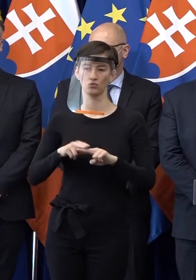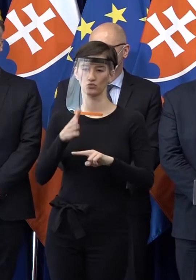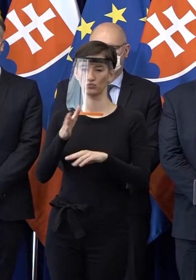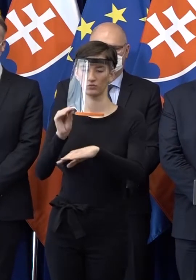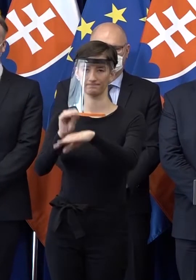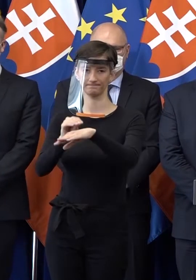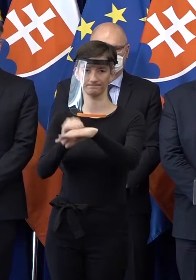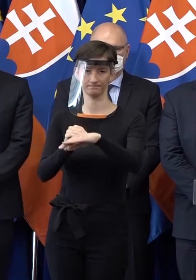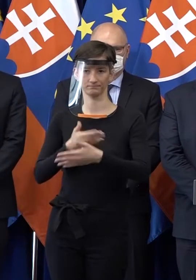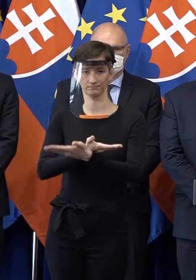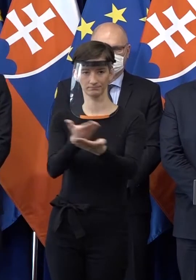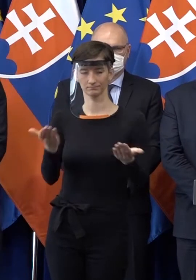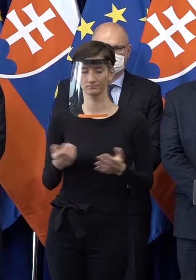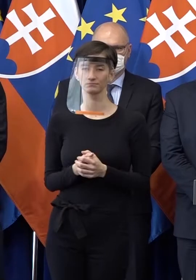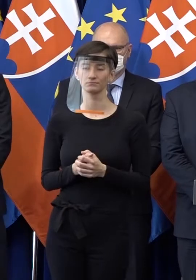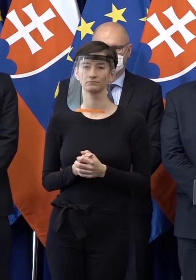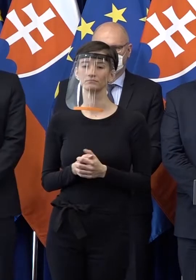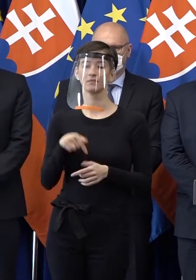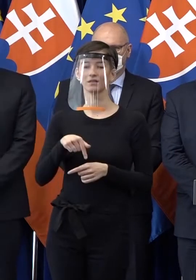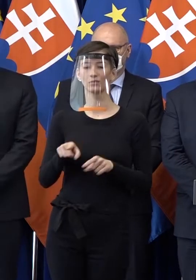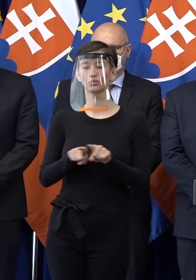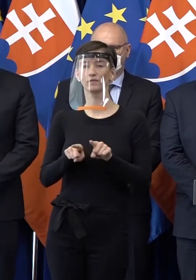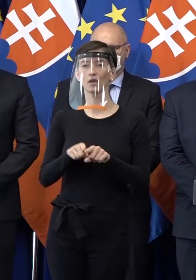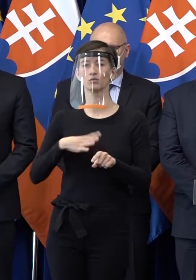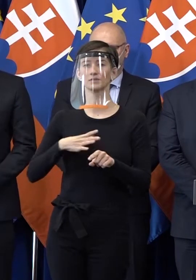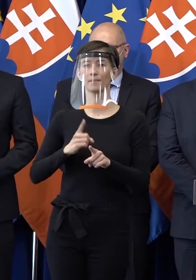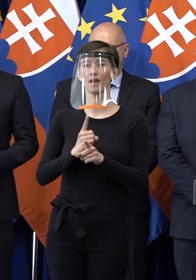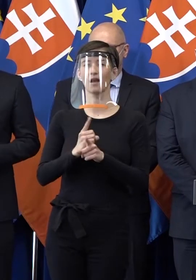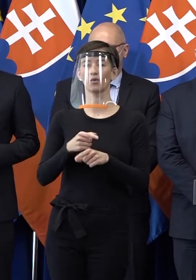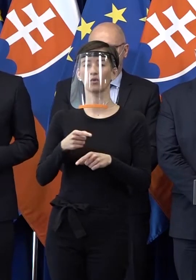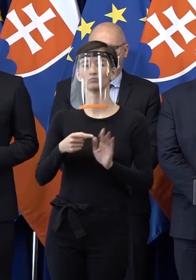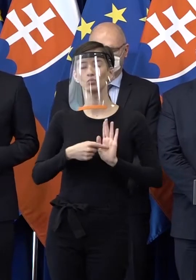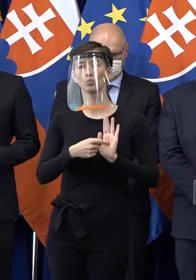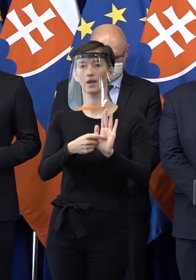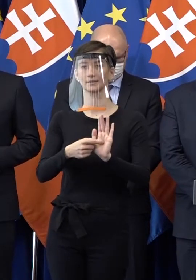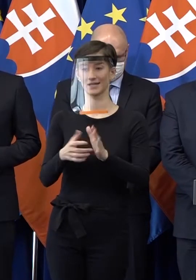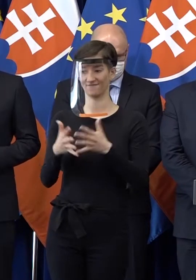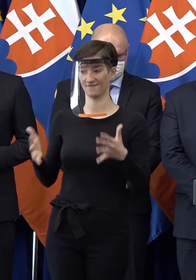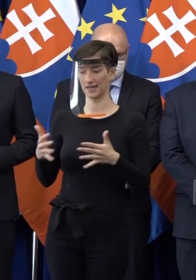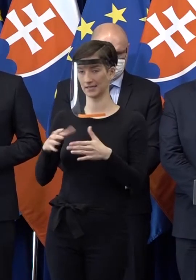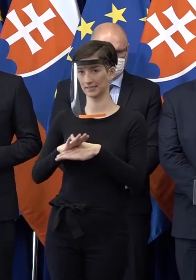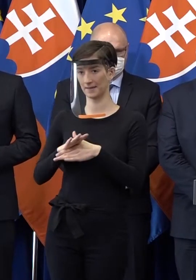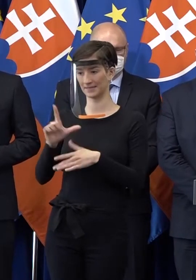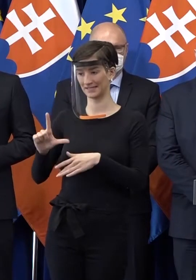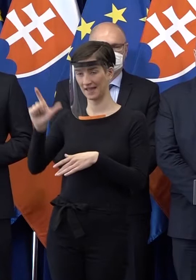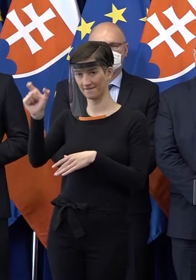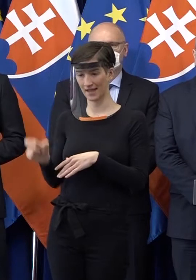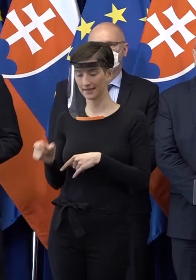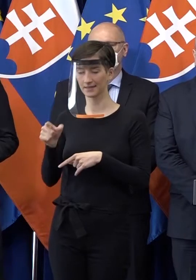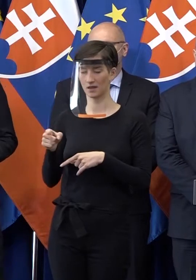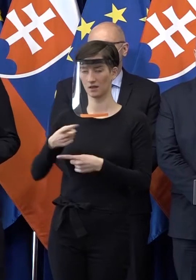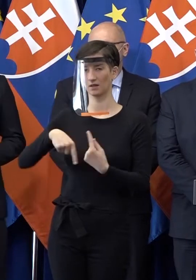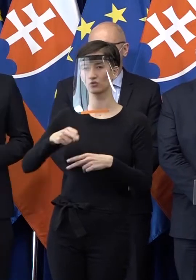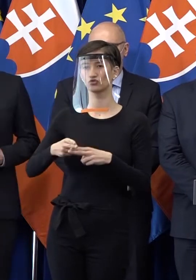tým to bude lepšie. Ale chceme aj takýmto spôsobom vyslať signál voči veľkým zamestnávateľom, že tá pomoc voči ním bude.